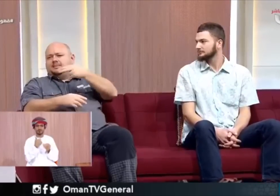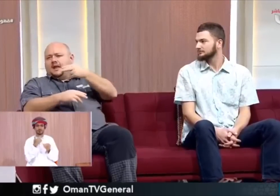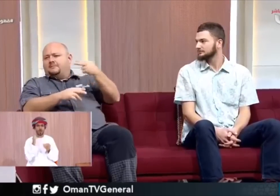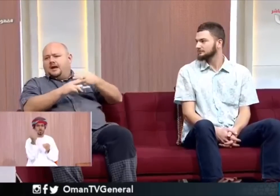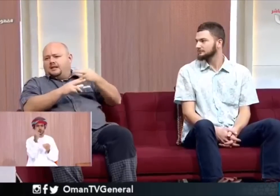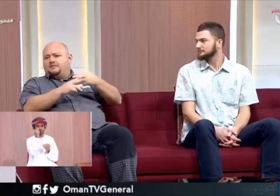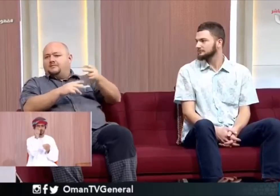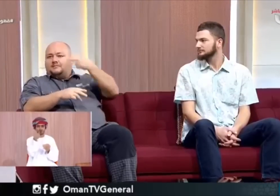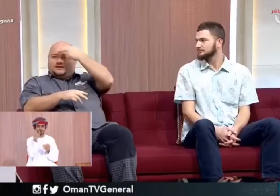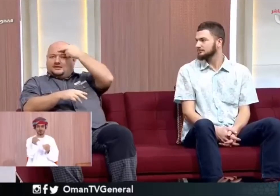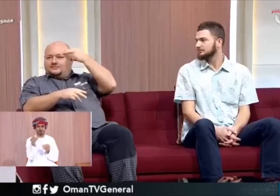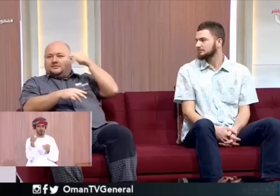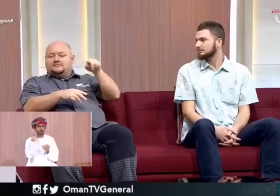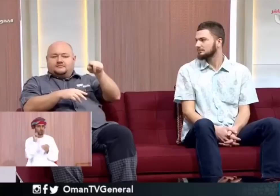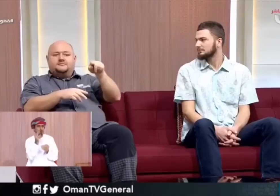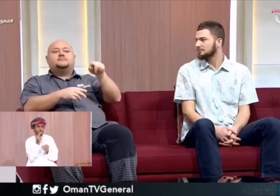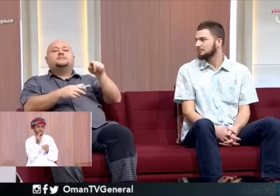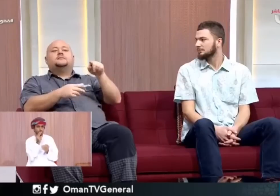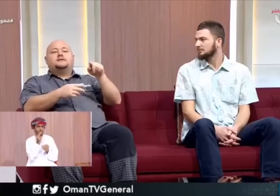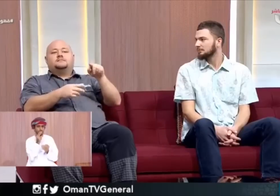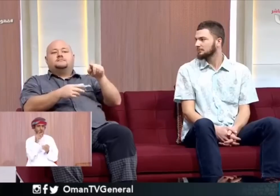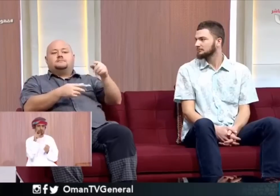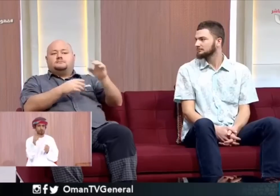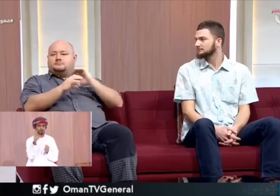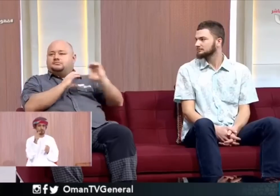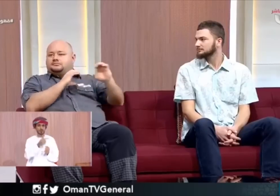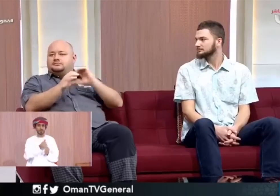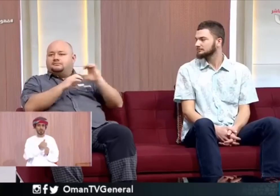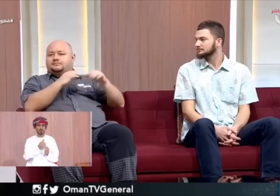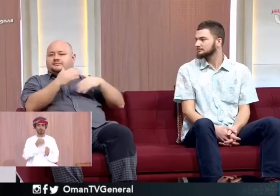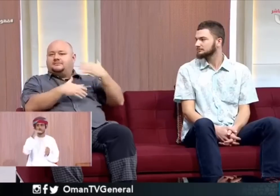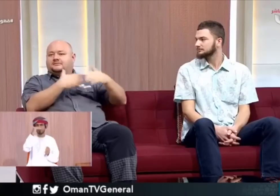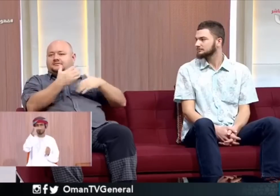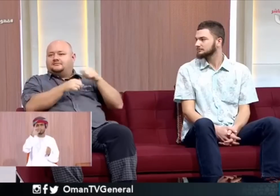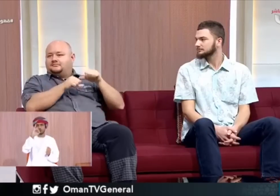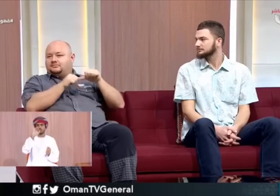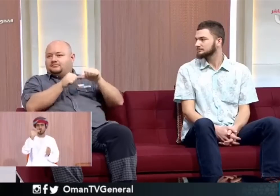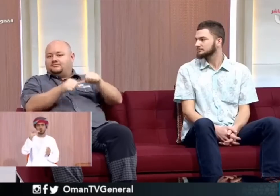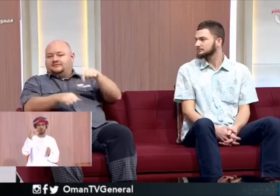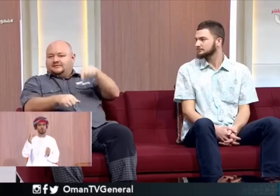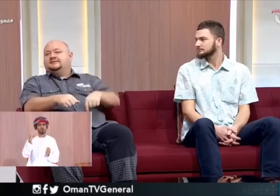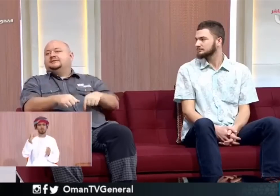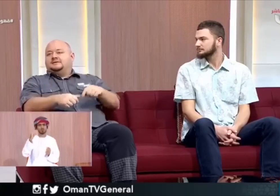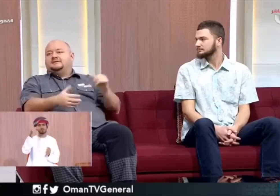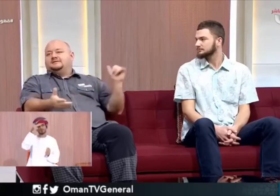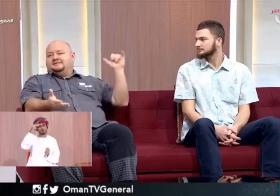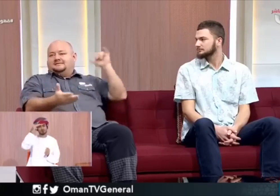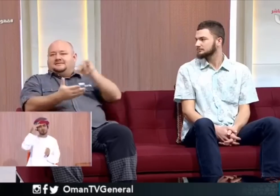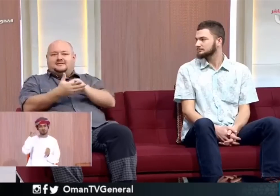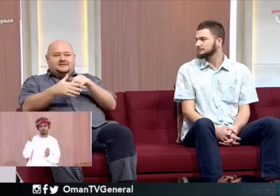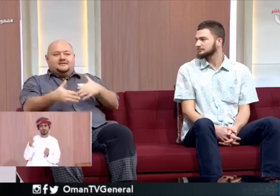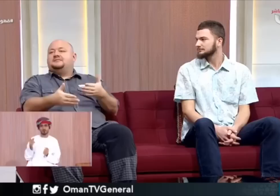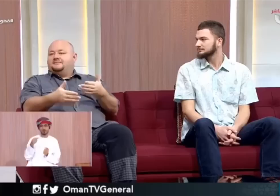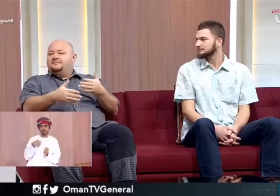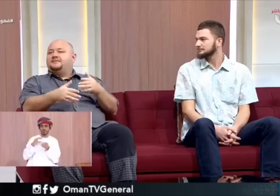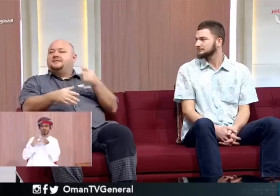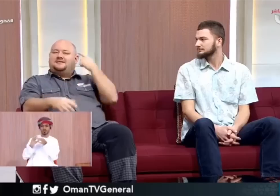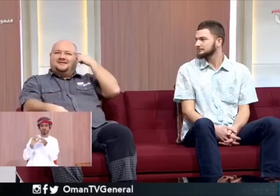الصم هو شخص اسمه حمود توصلنا معه ووصلنا عمان وهو قام